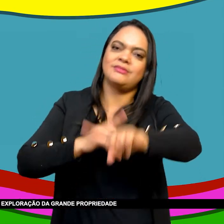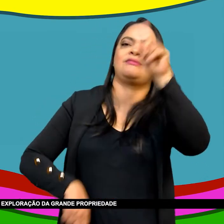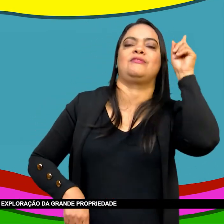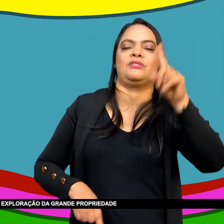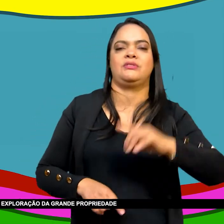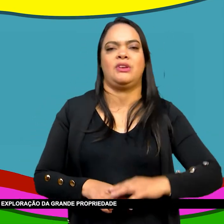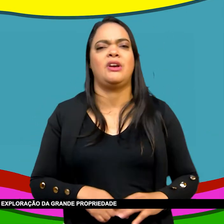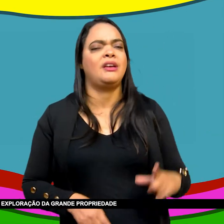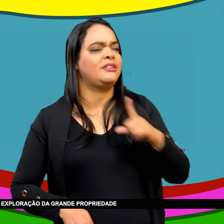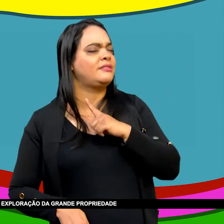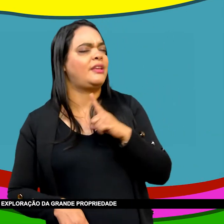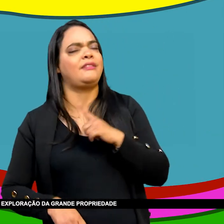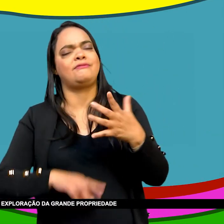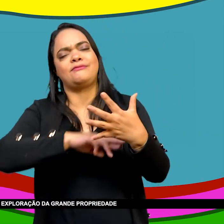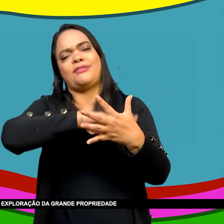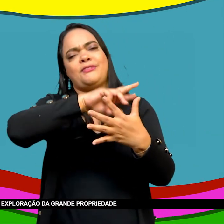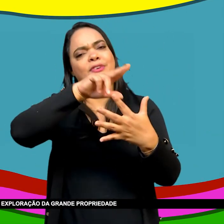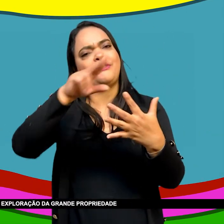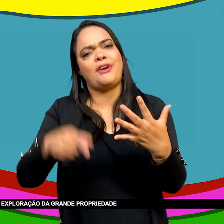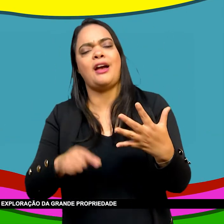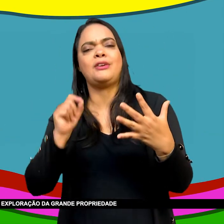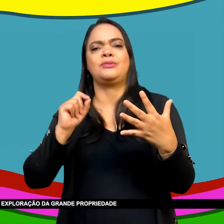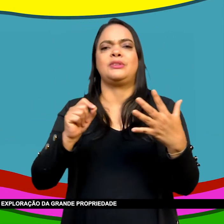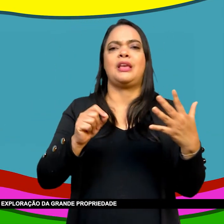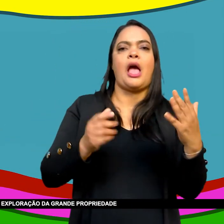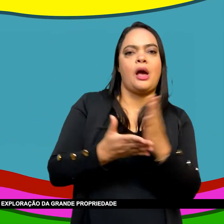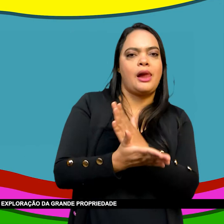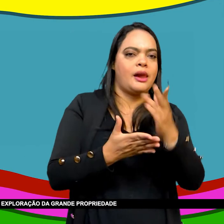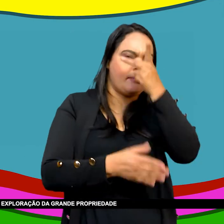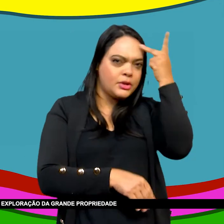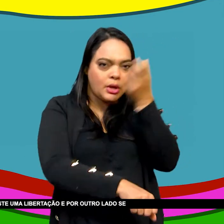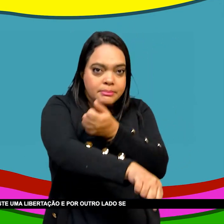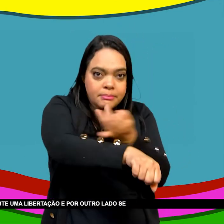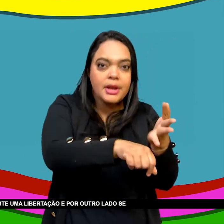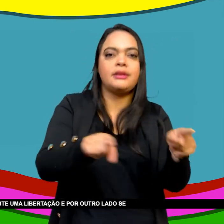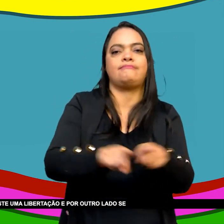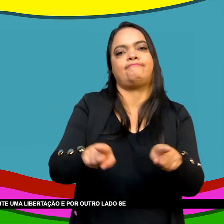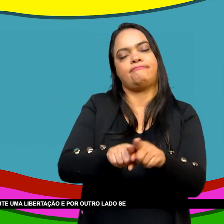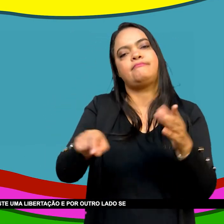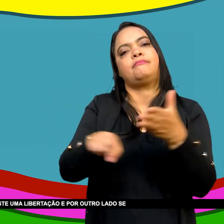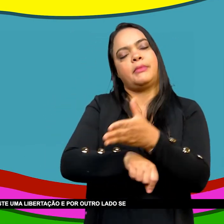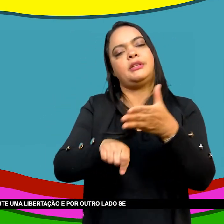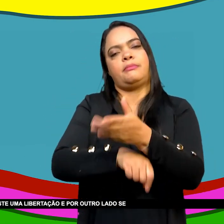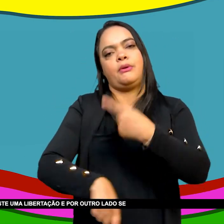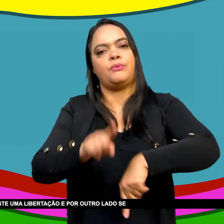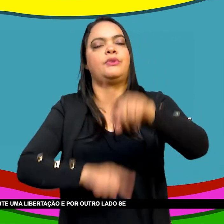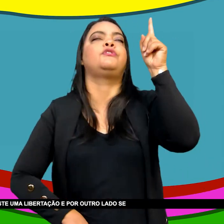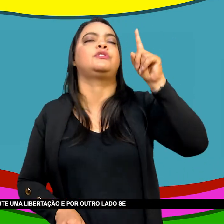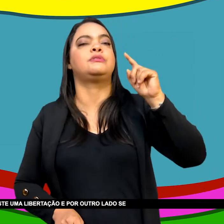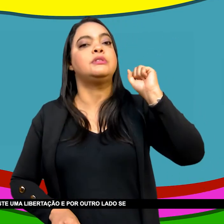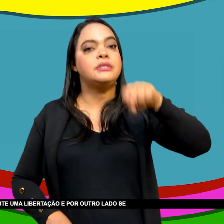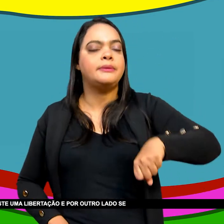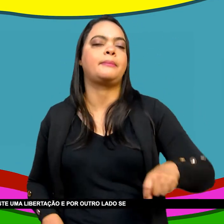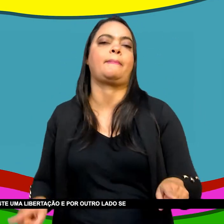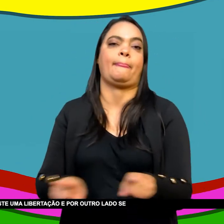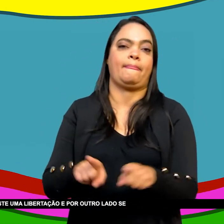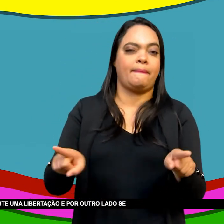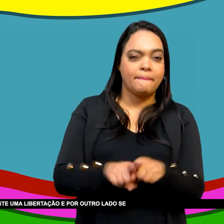De trabalho forçado Um regime De exploração Da grande propriedade Hoje salários baixos Etc Então